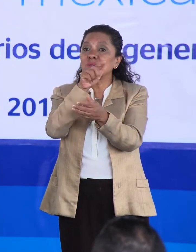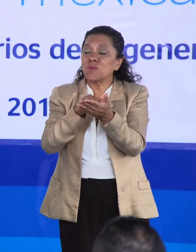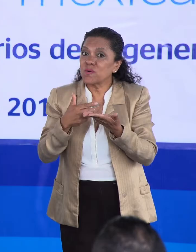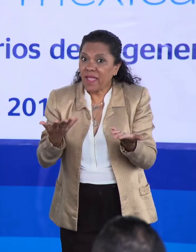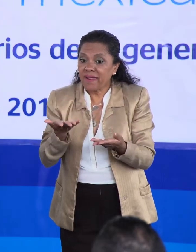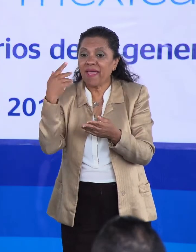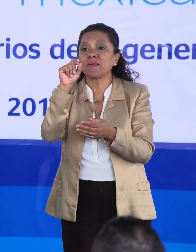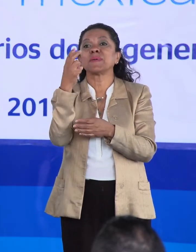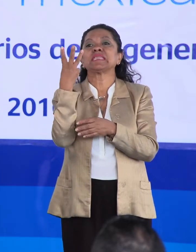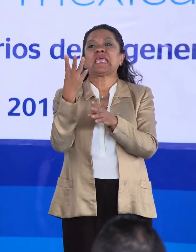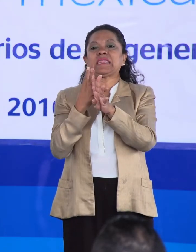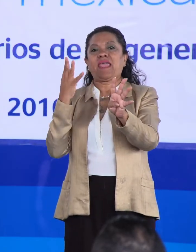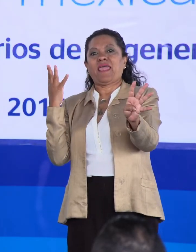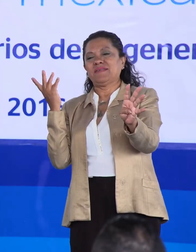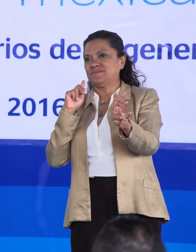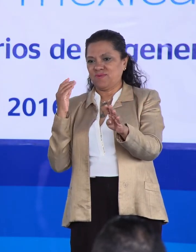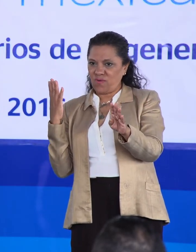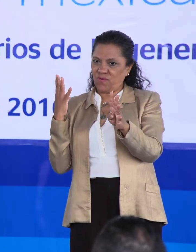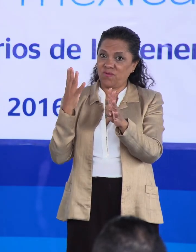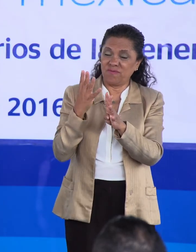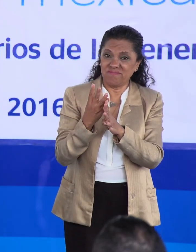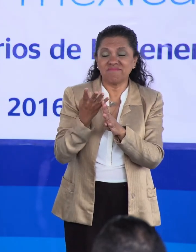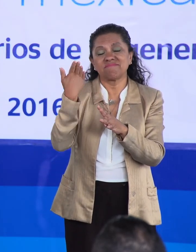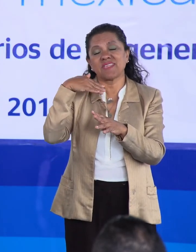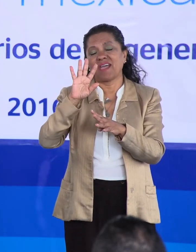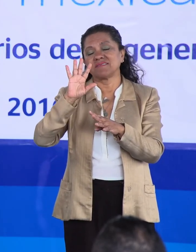estábamos en los más bajos de la tabla.